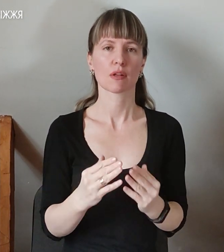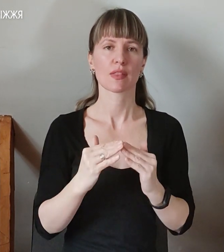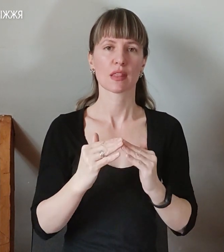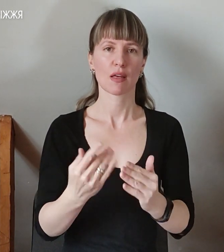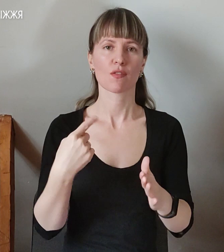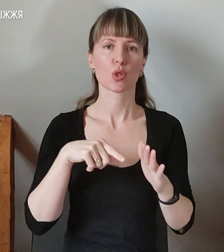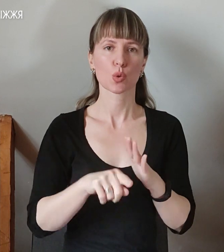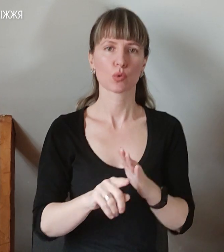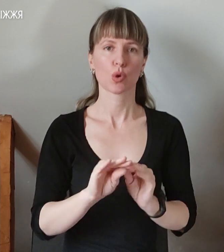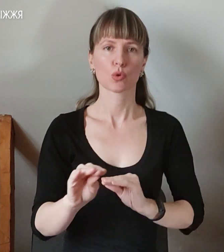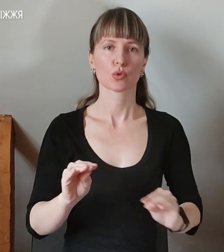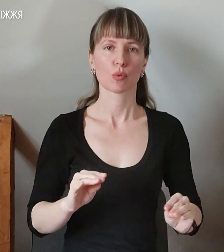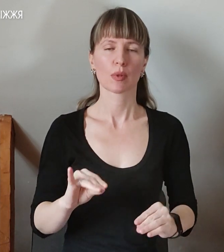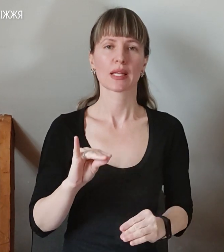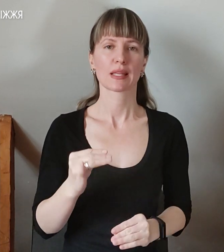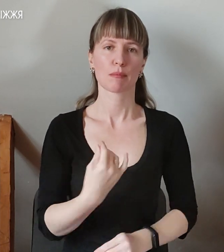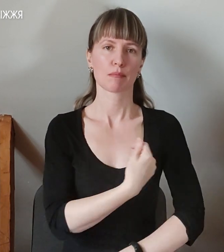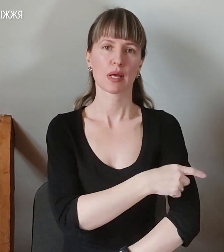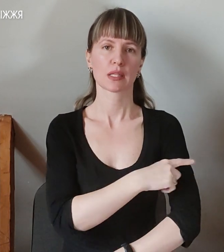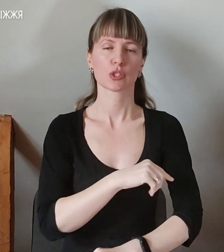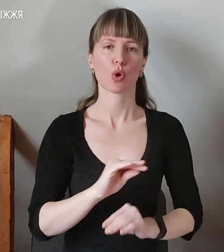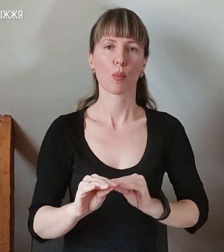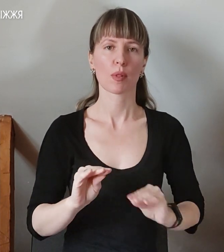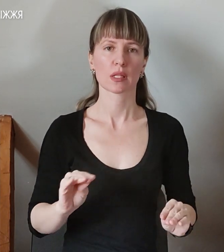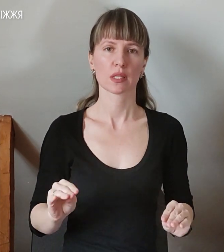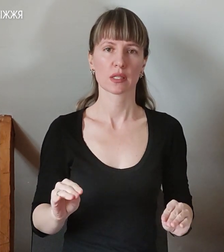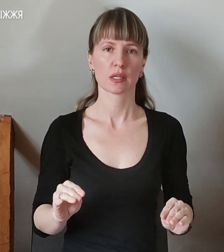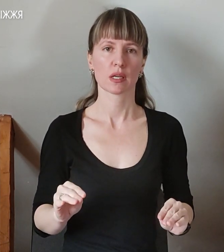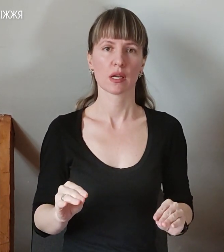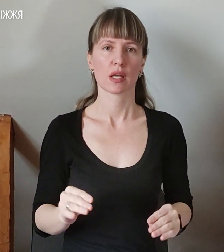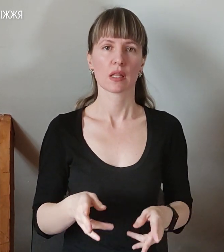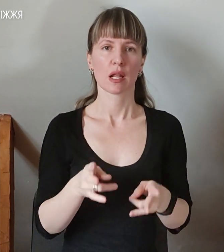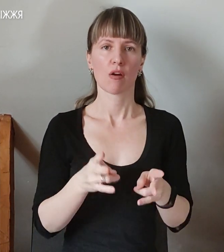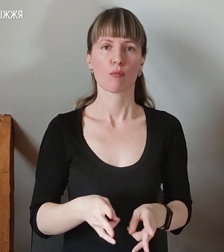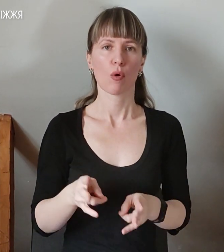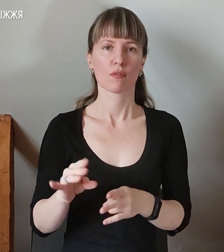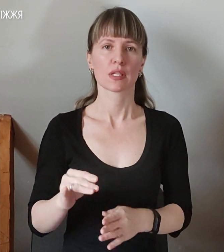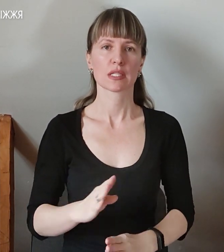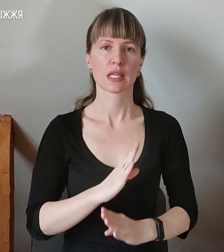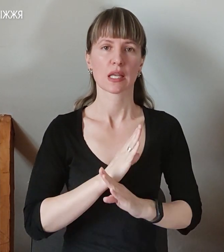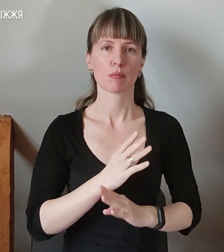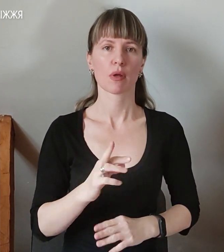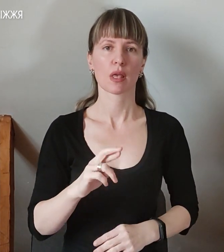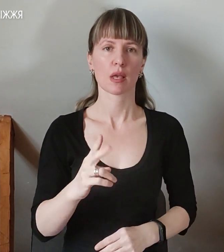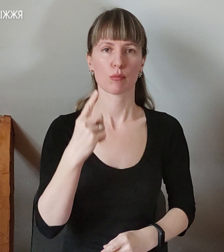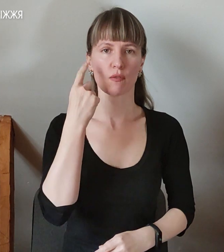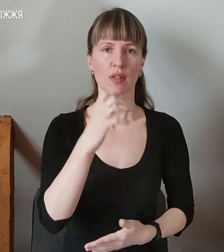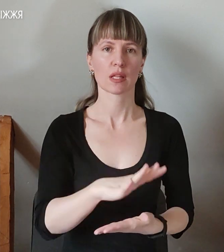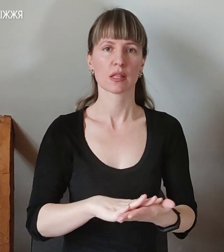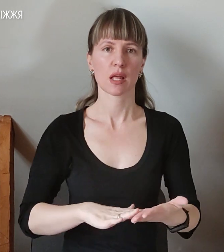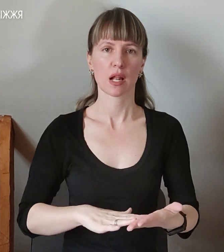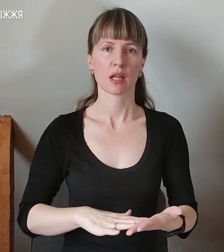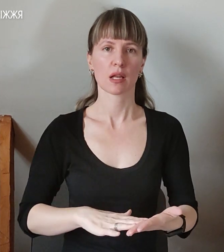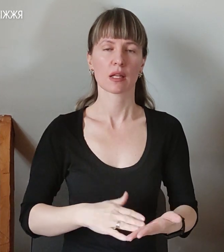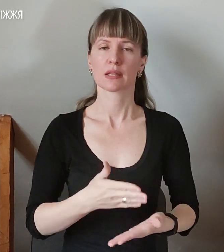внутрішнє оздоблення та медичне обладнання. Травмованих та загиблих, як повідомляється далі у повідомленні, немає.